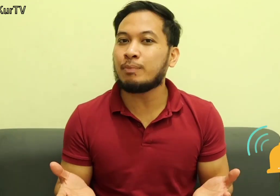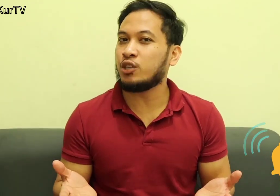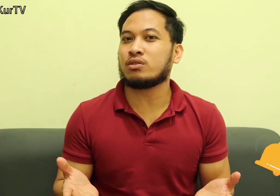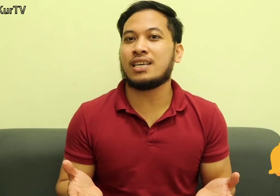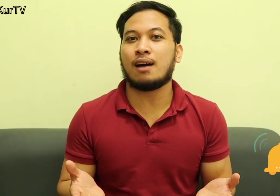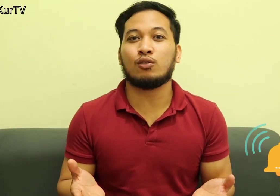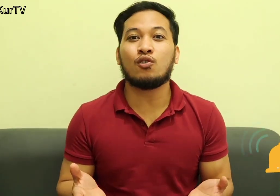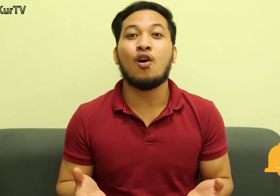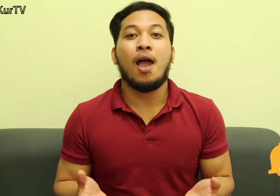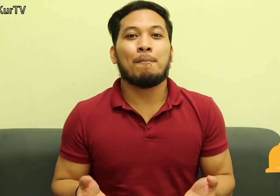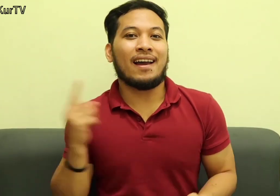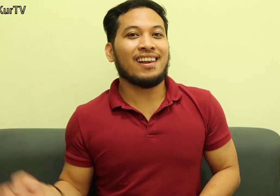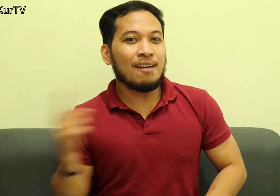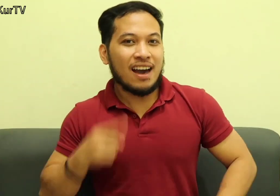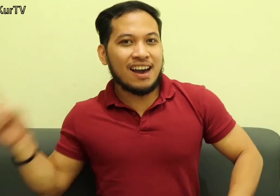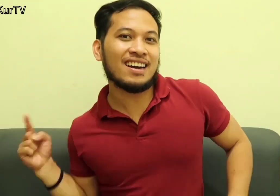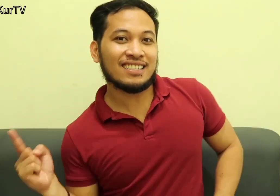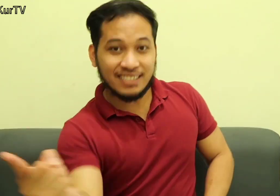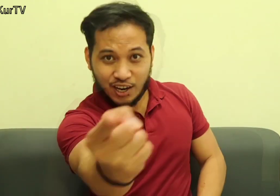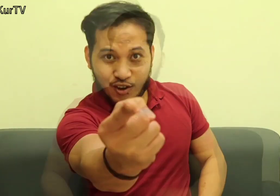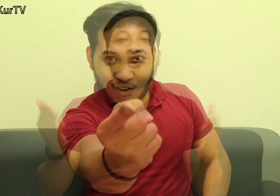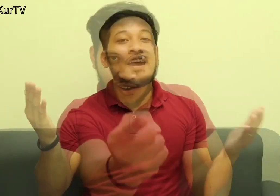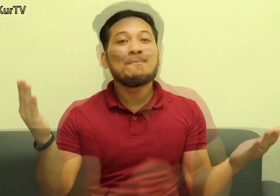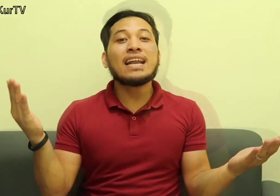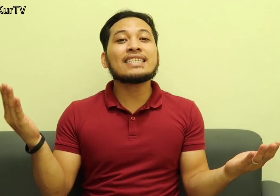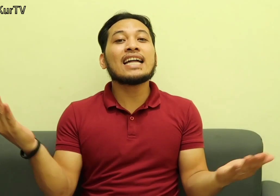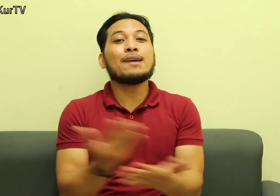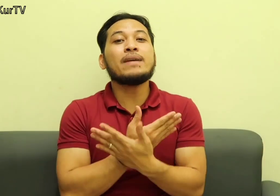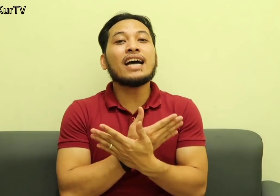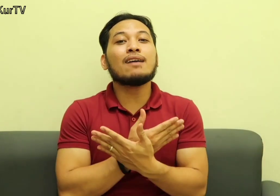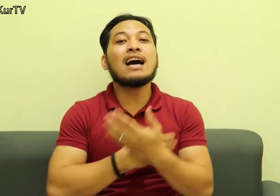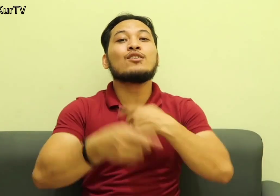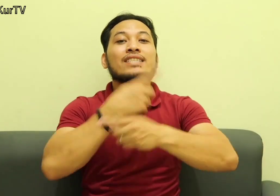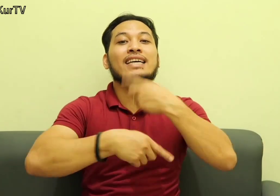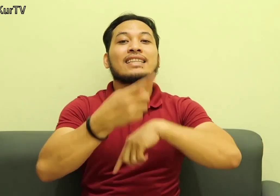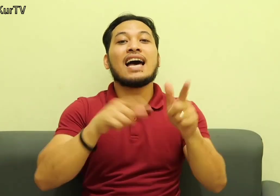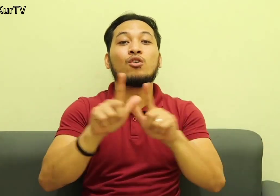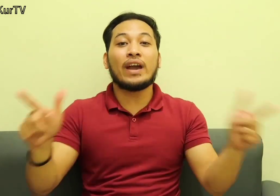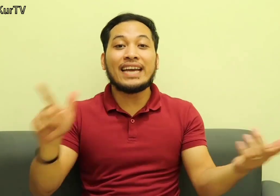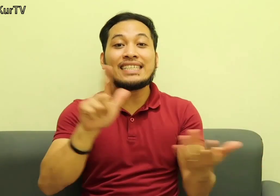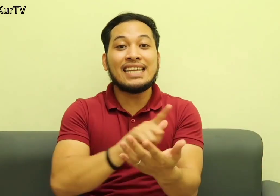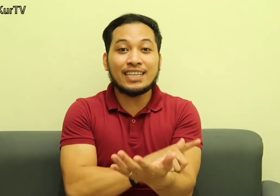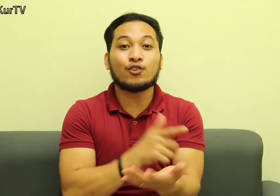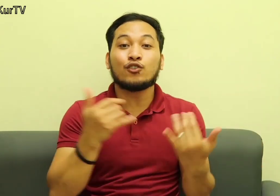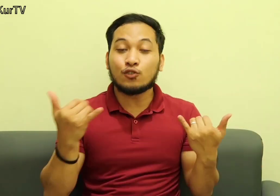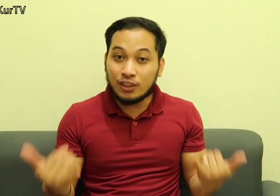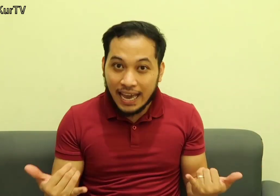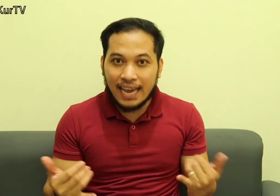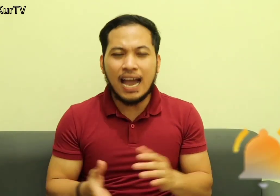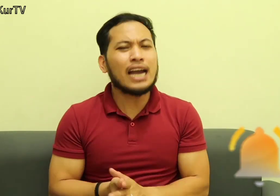videos na i-upload ko para lamang sa inyo Okay, para sa ating pinakabagong sign language lesson today ang